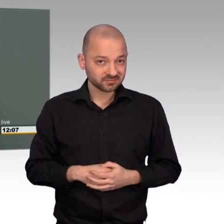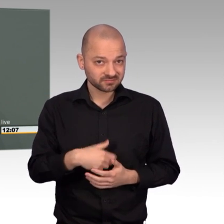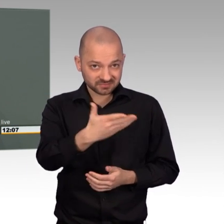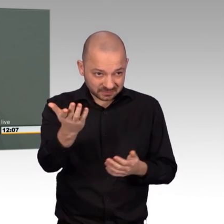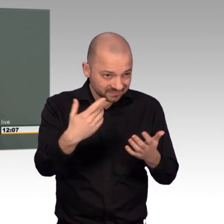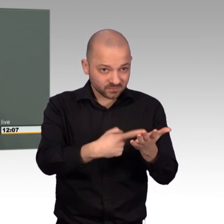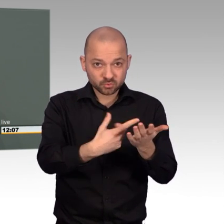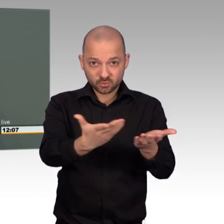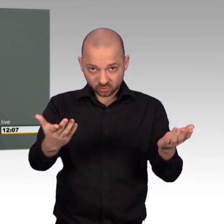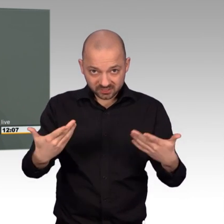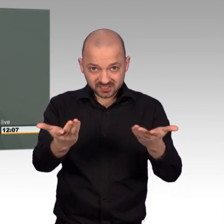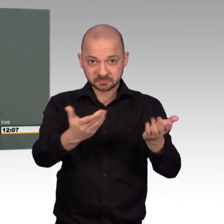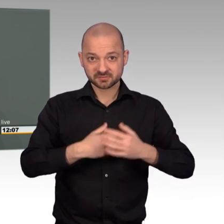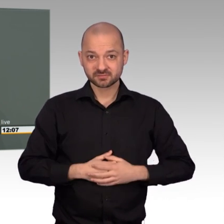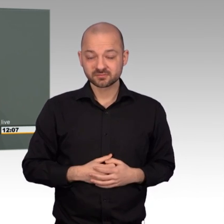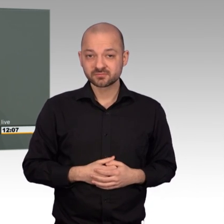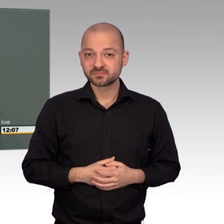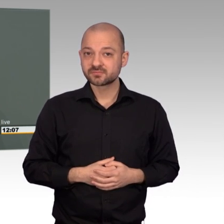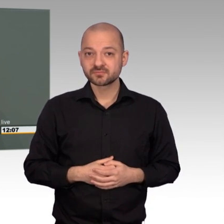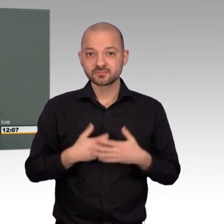freiwillig ist in sich ein Widerspruch.